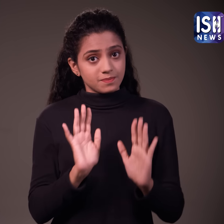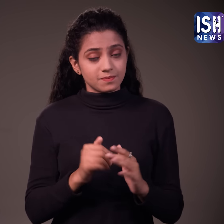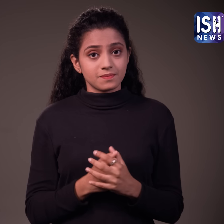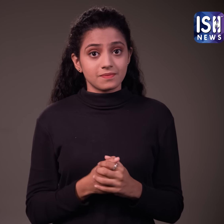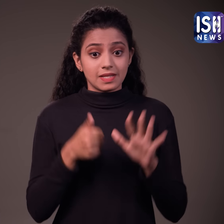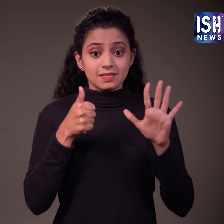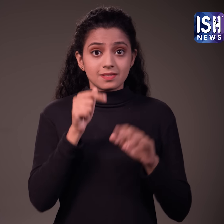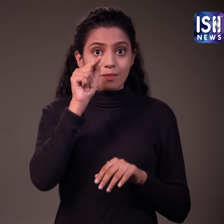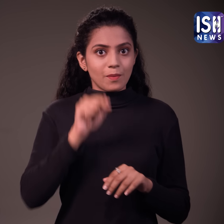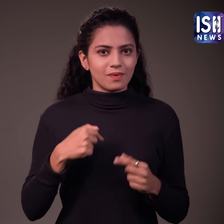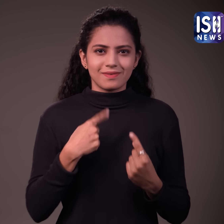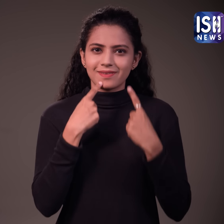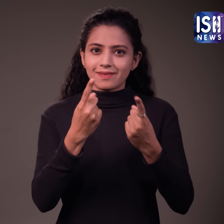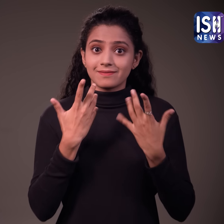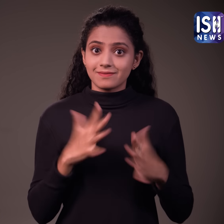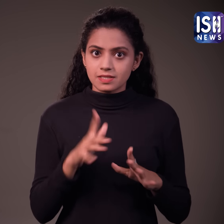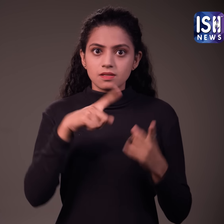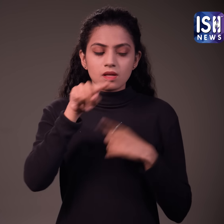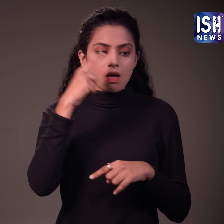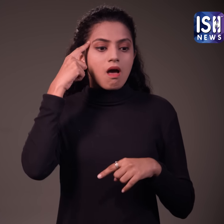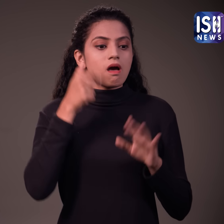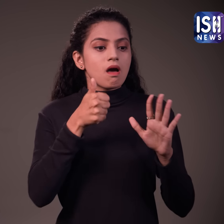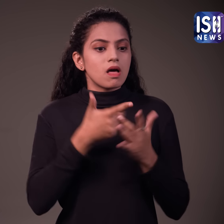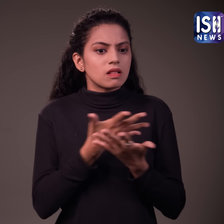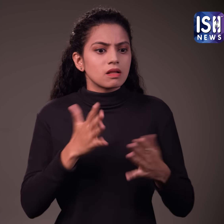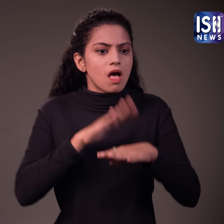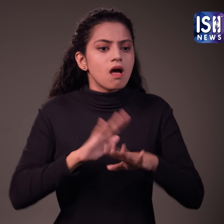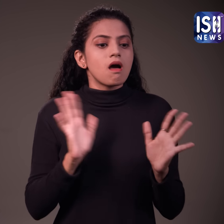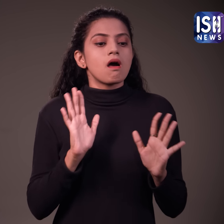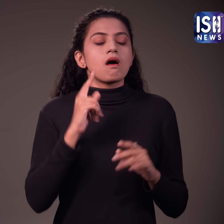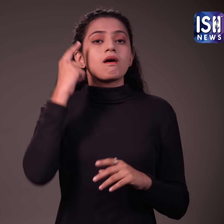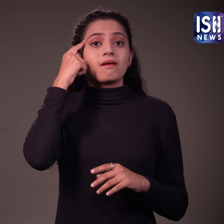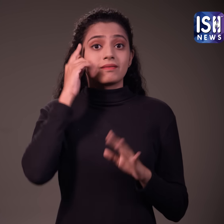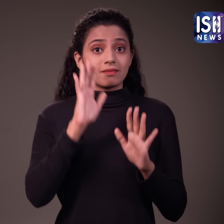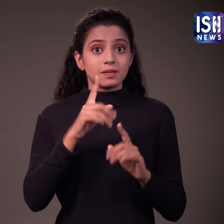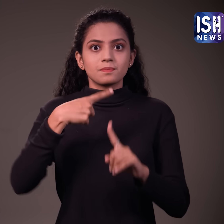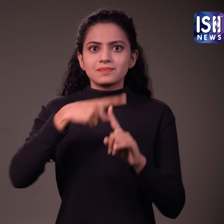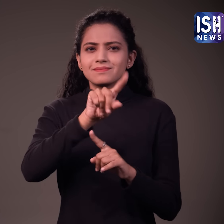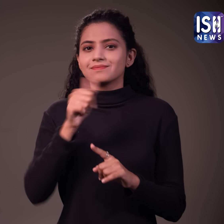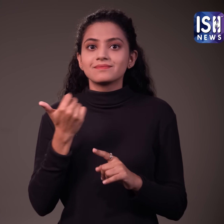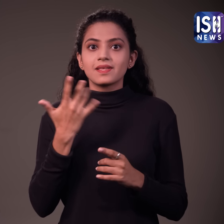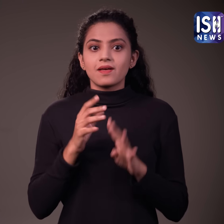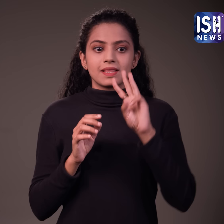ये थे छे बिंदू तो इन घरेलून उसकों को अपना कर राशिस का इलाज करें